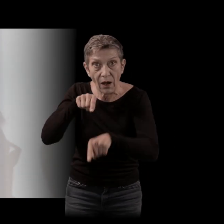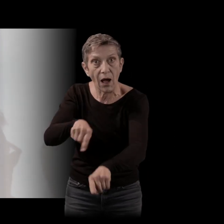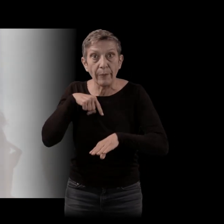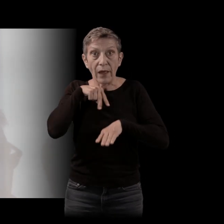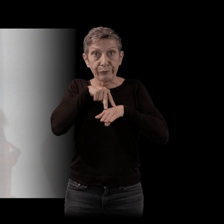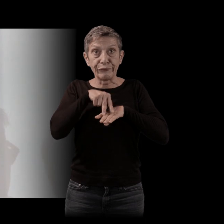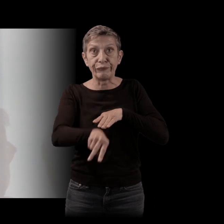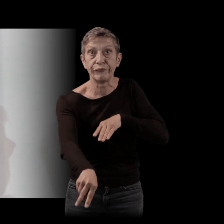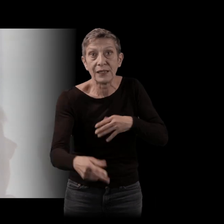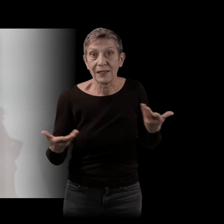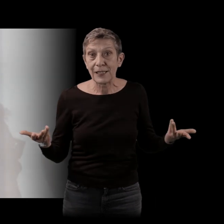Et j'entendais dans la salle.